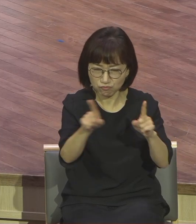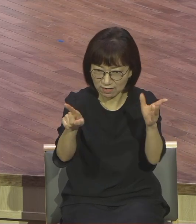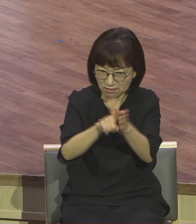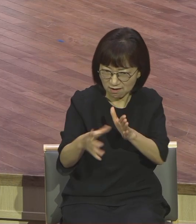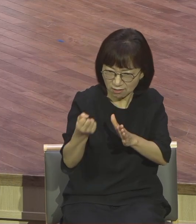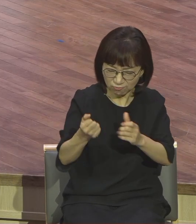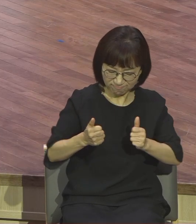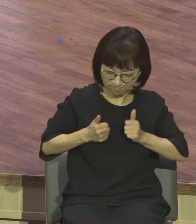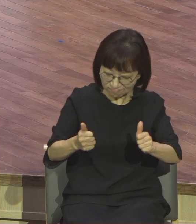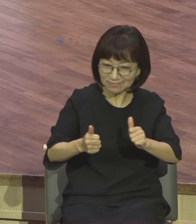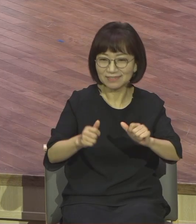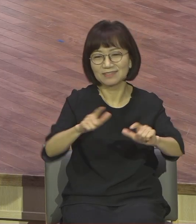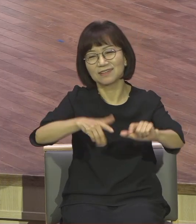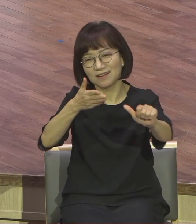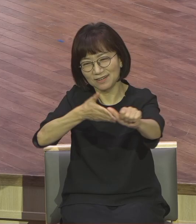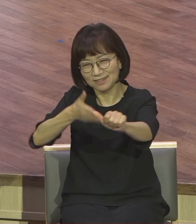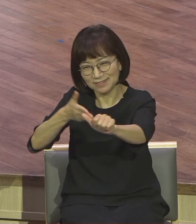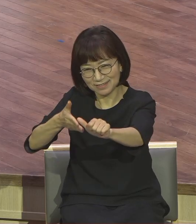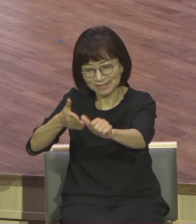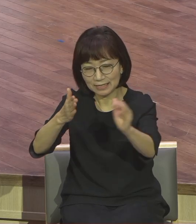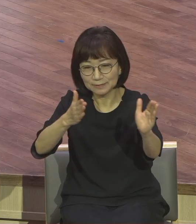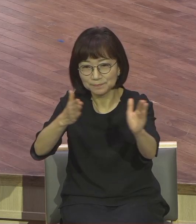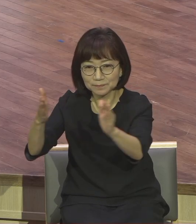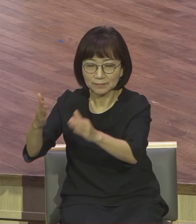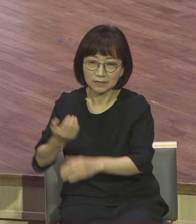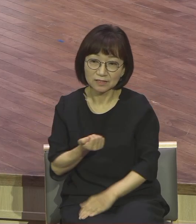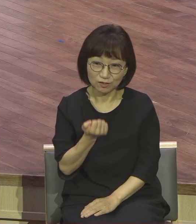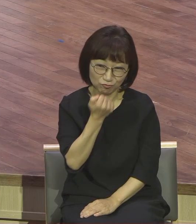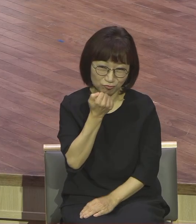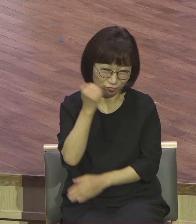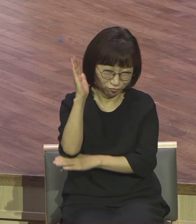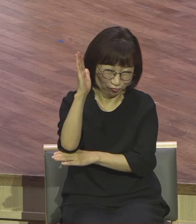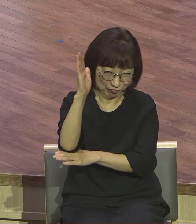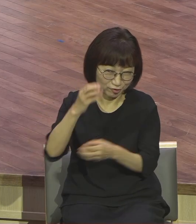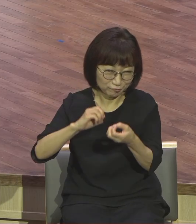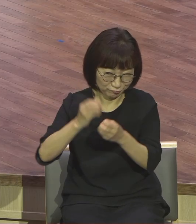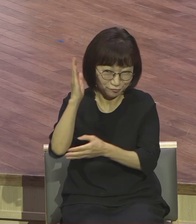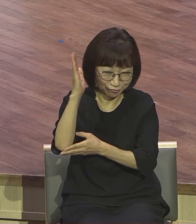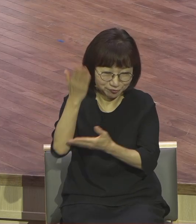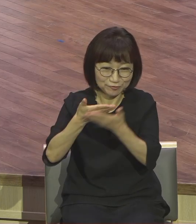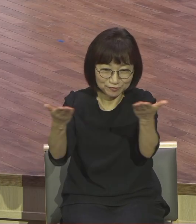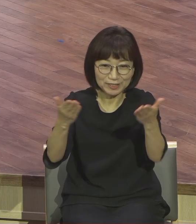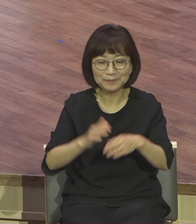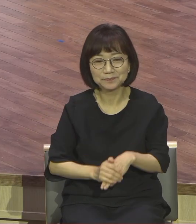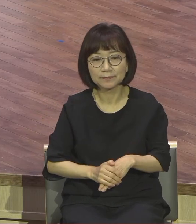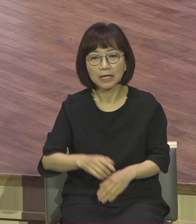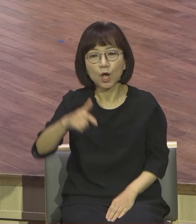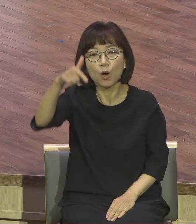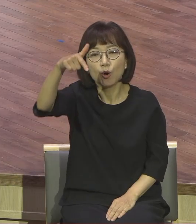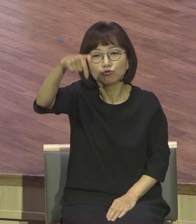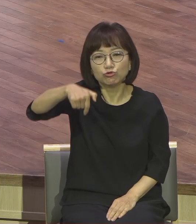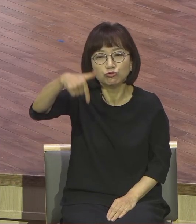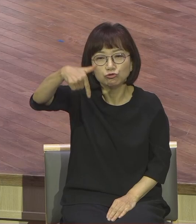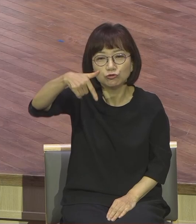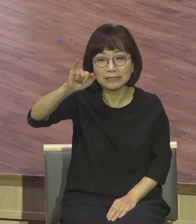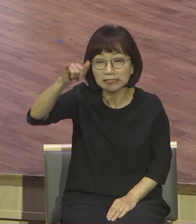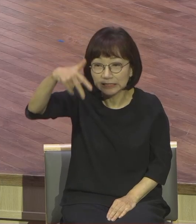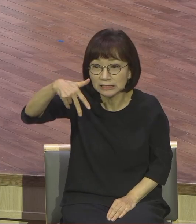구기자의 전설이라는 내용의 글이 있습니다 구기자 여기 보면요 한국